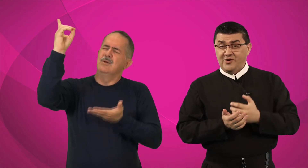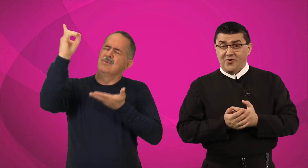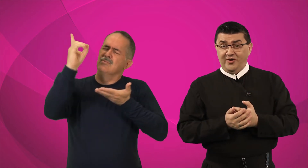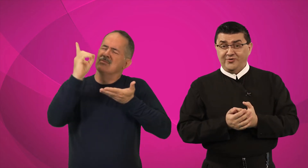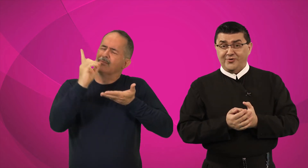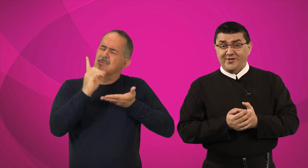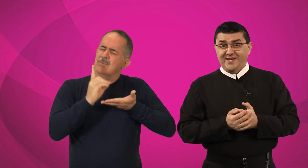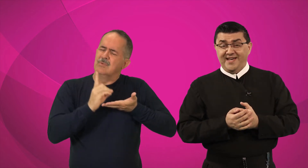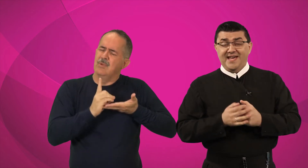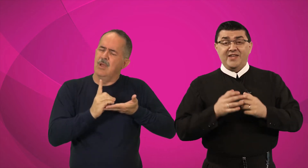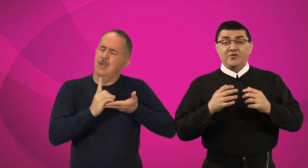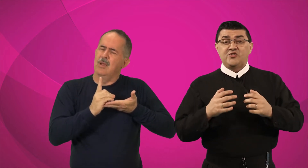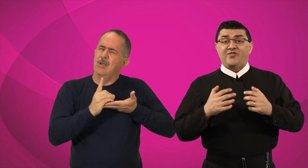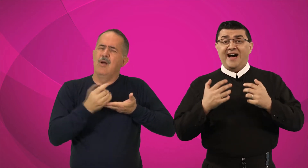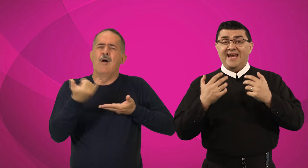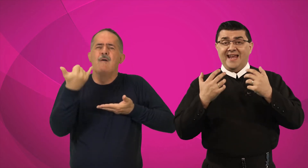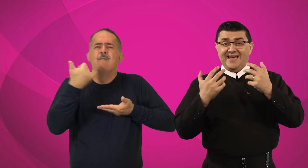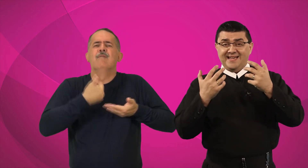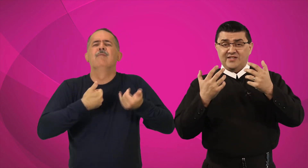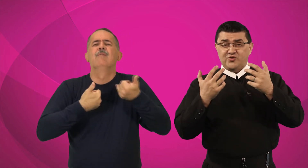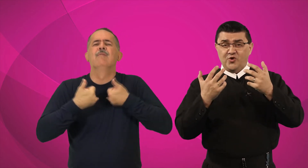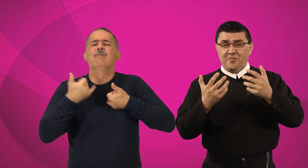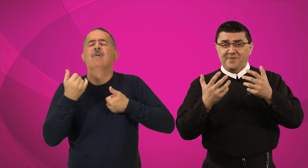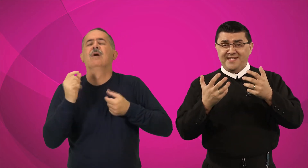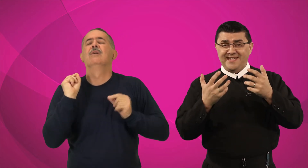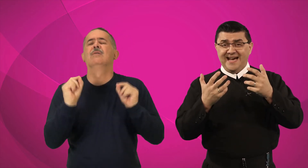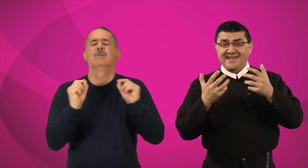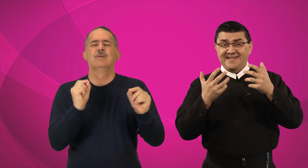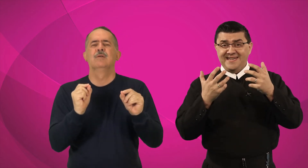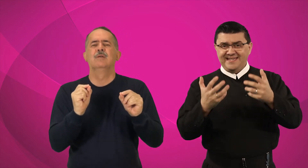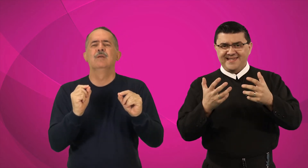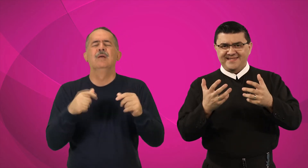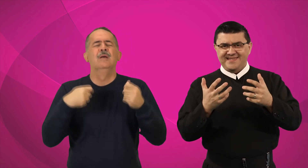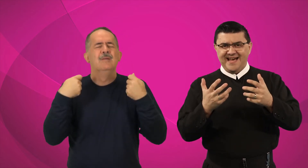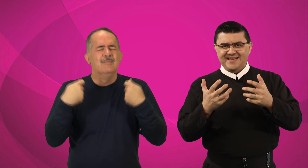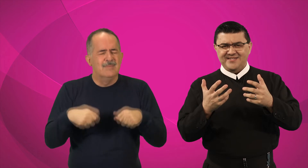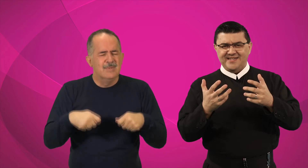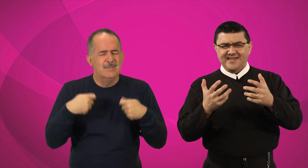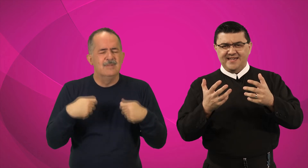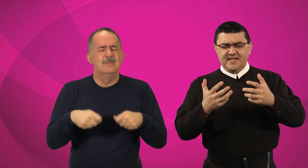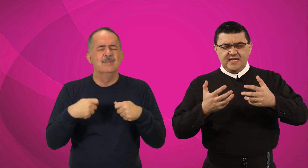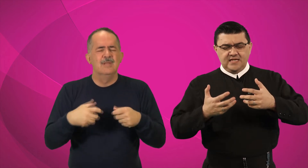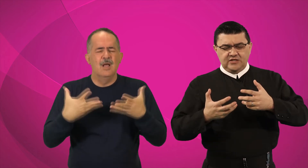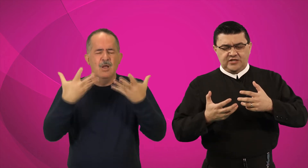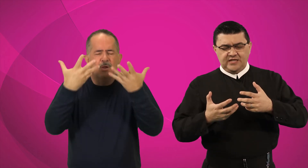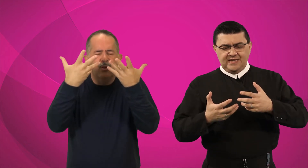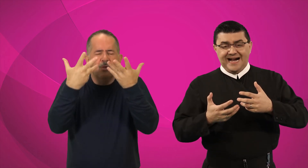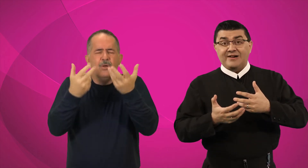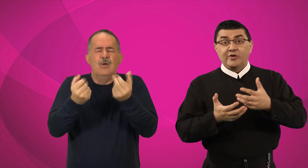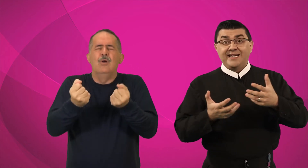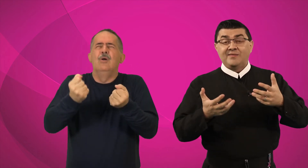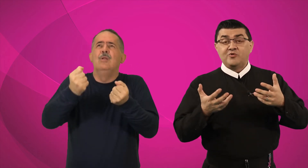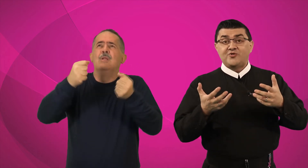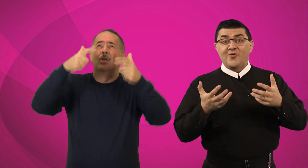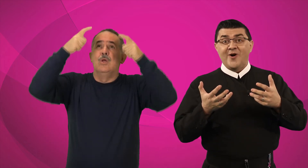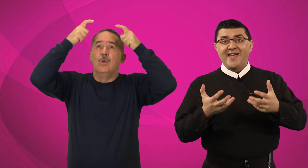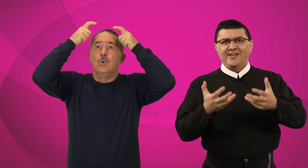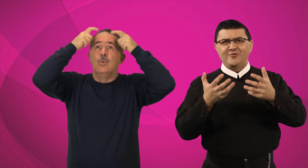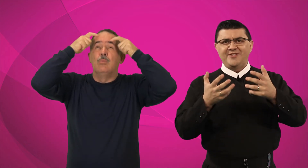encontro, nos fala sobre a necessidade de acolhermos o reino de